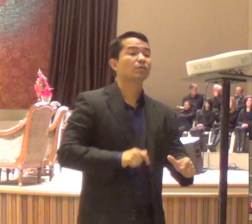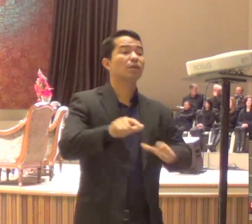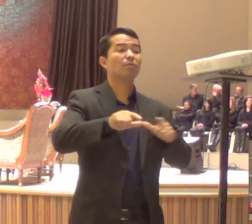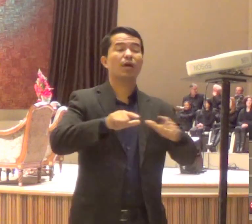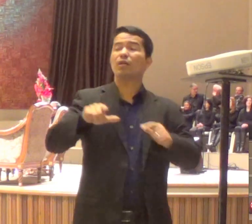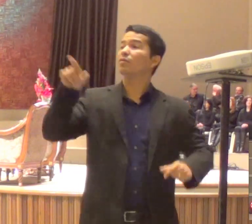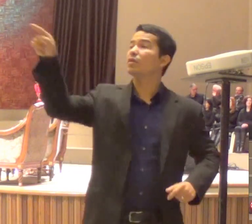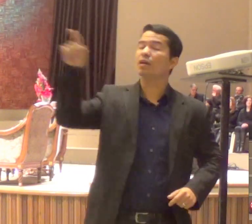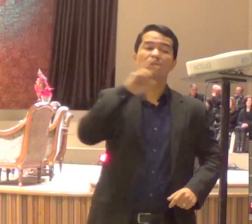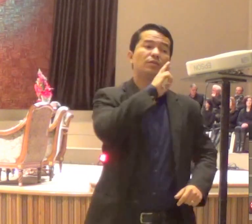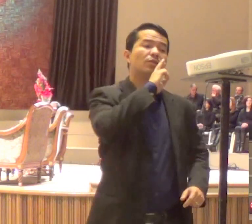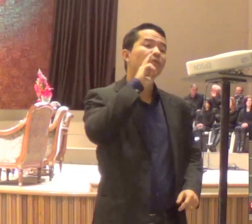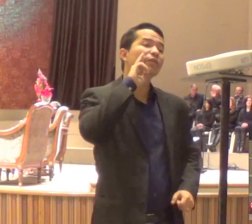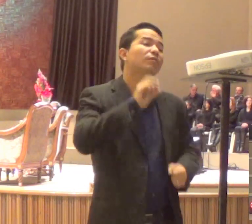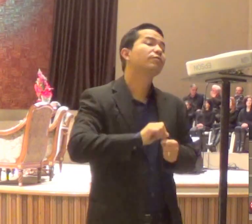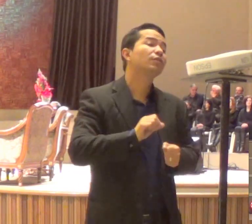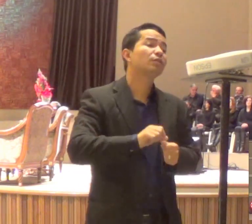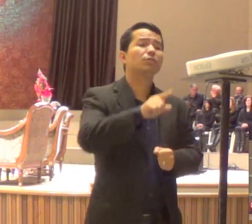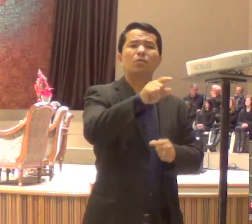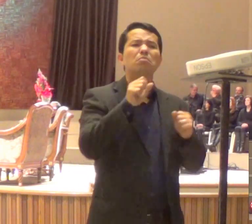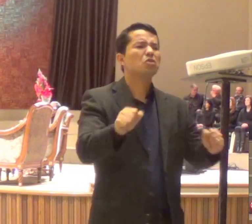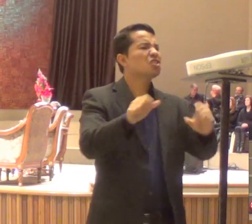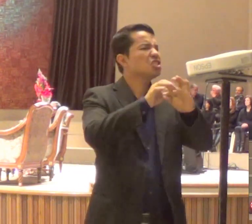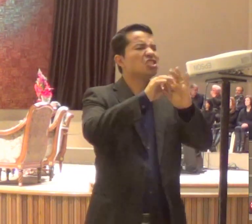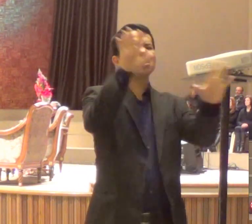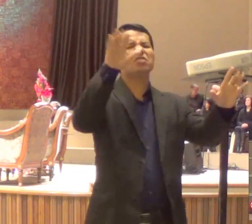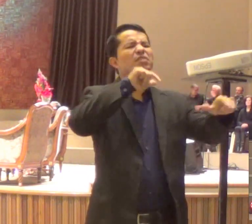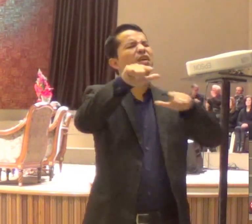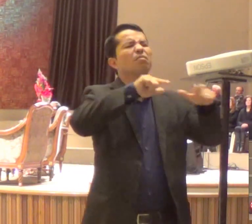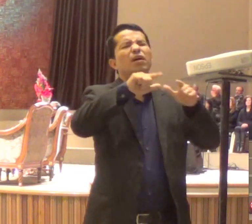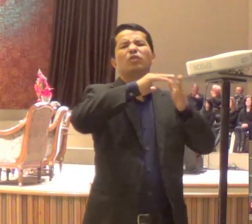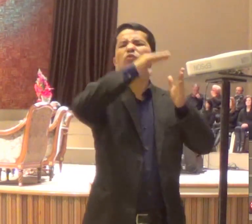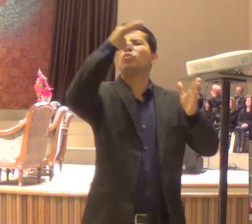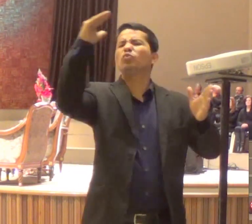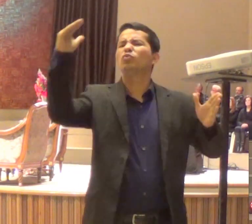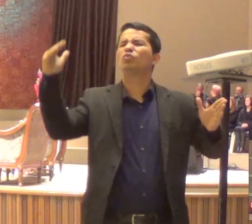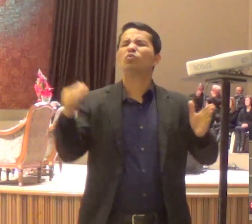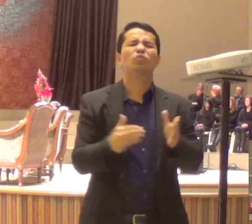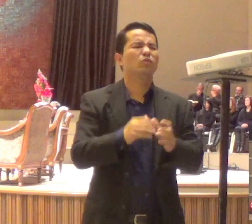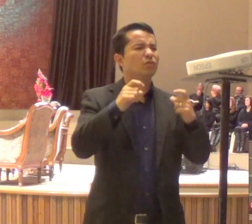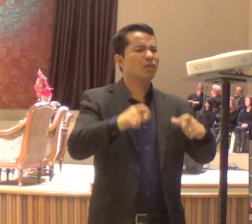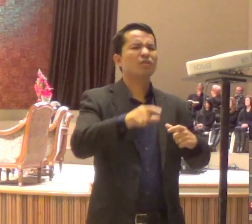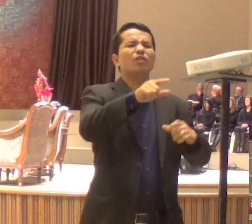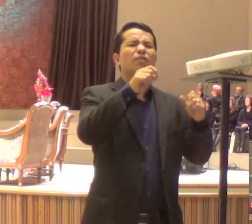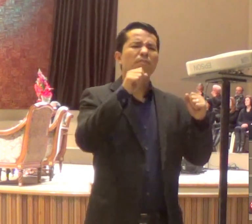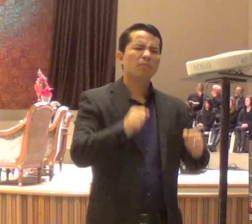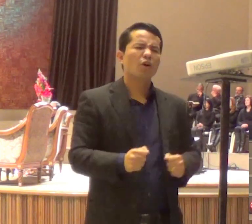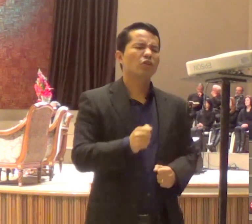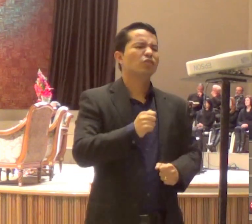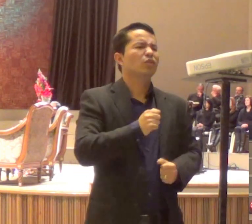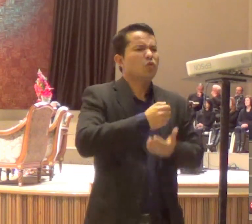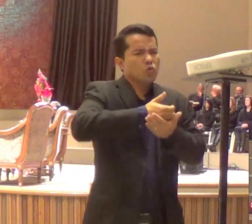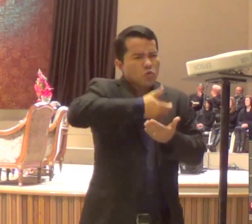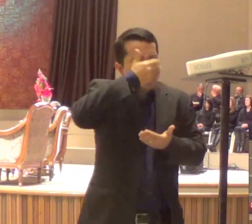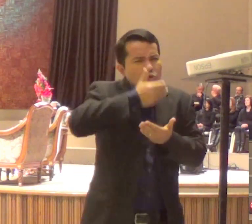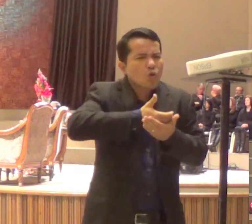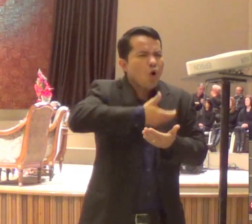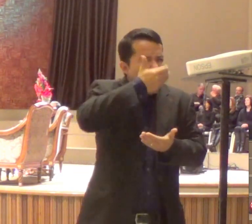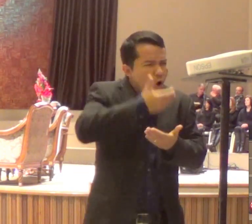a gente pode fazer tanta coisa, simples, no reino de Deus, pode vir servir sopa para os pobres aqui, nós estamos no inverno aqui, estamos fazendo a